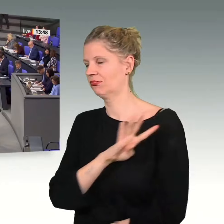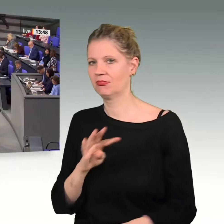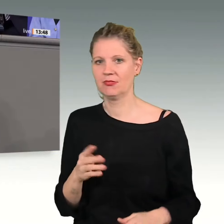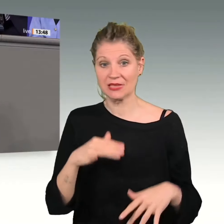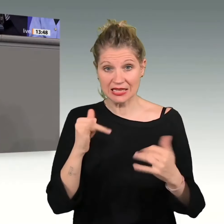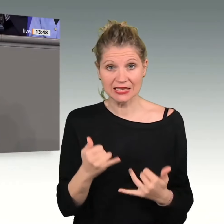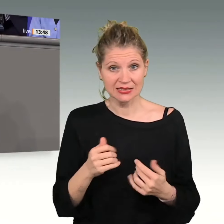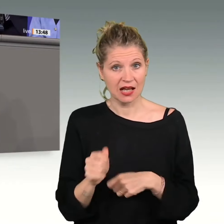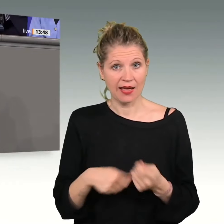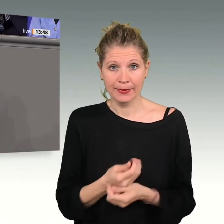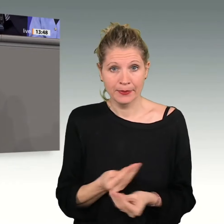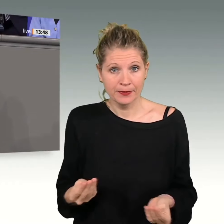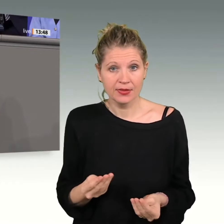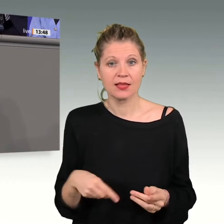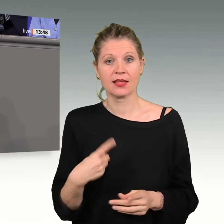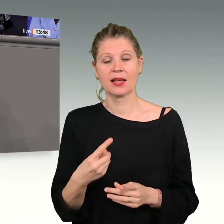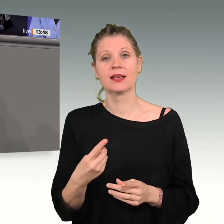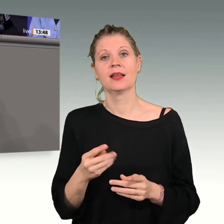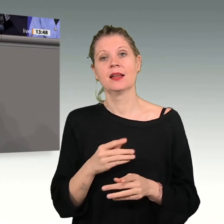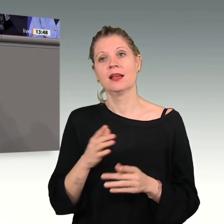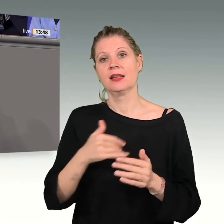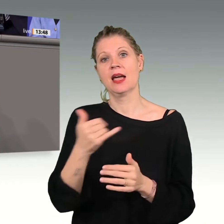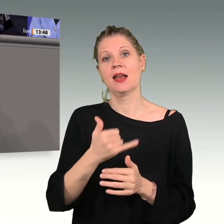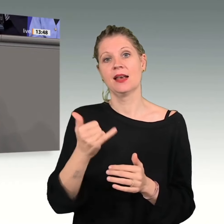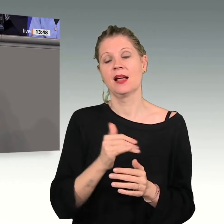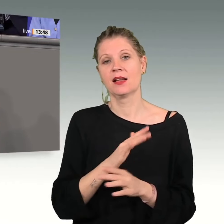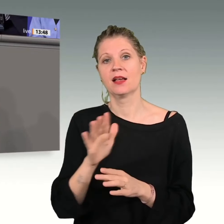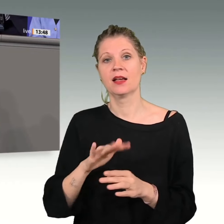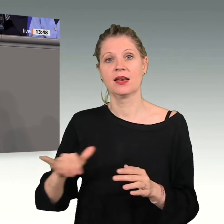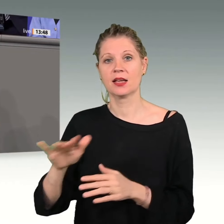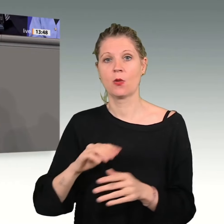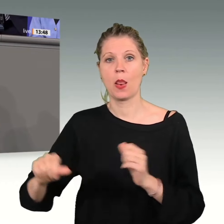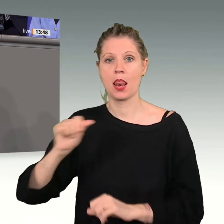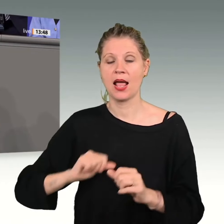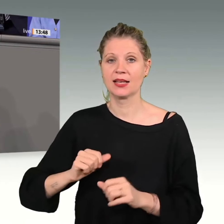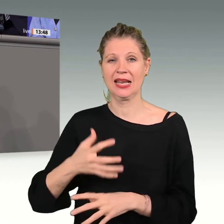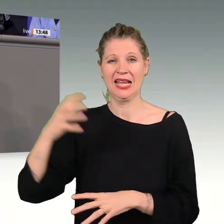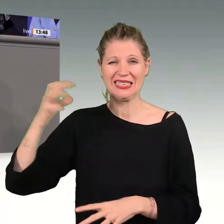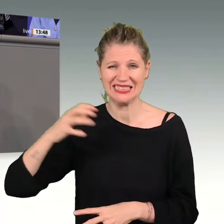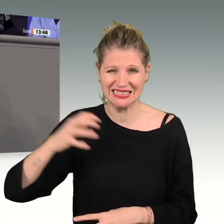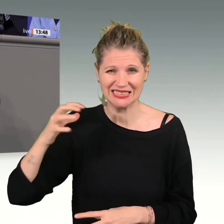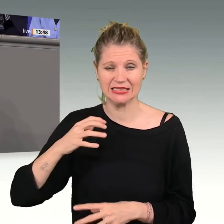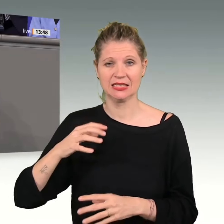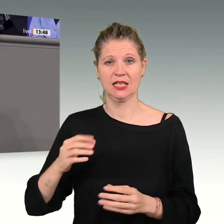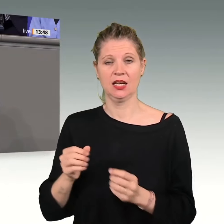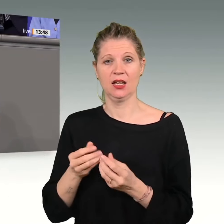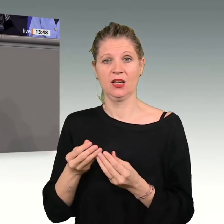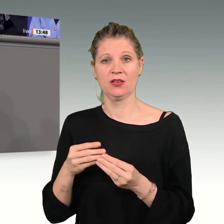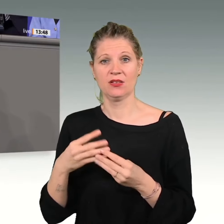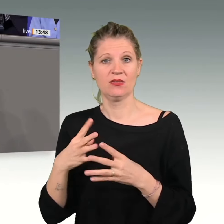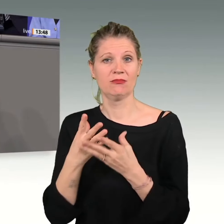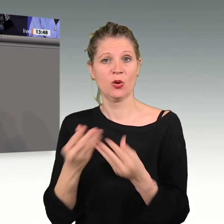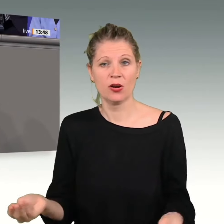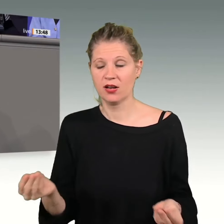werden vor allem jahrelang vernachlässigte Regionen leiden. Unter Hitze, unter Dürre, unter Starkregen, unter Arbeitslosigkeit. Kurz gesagt unter Ihnen.